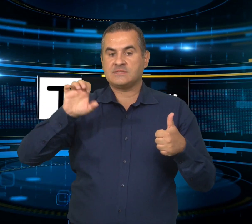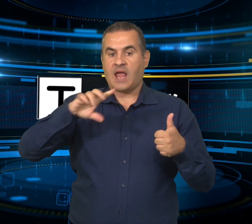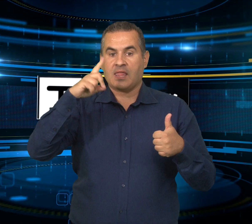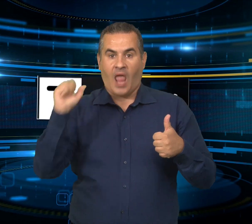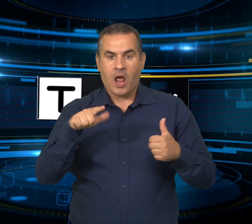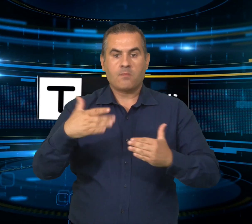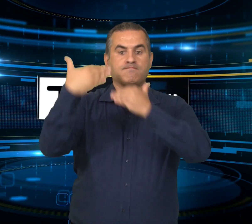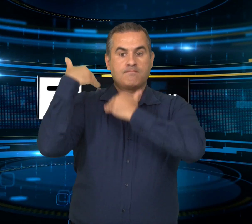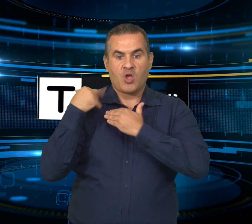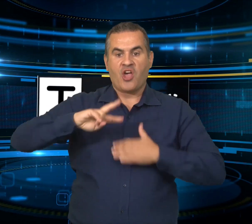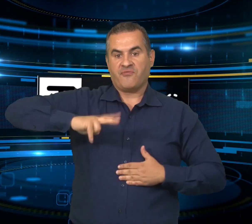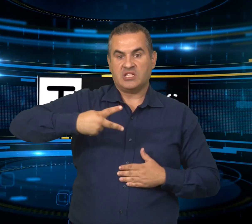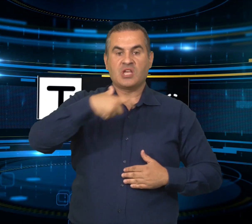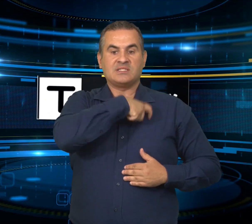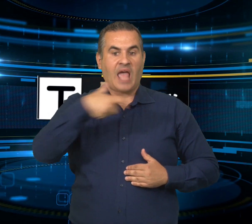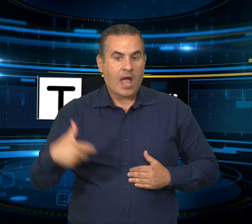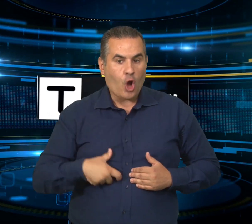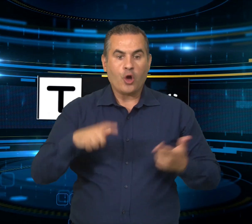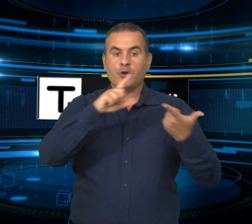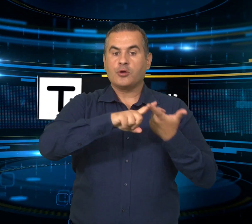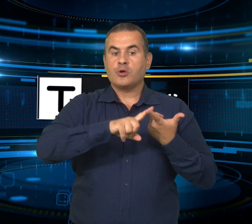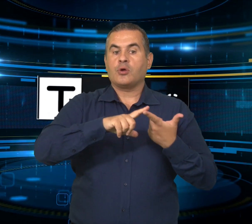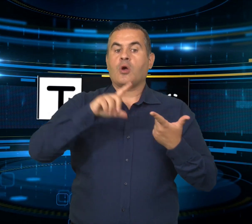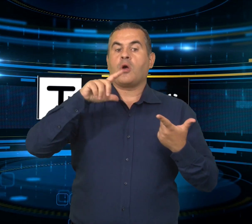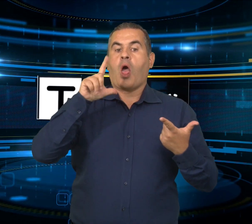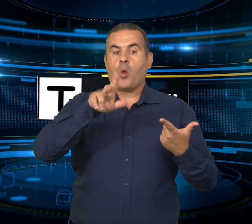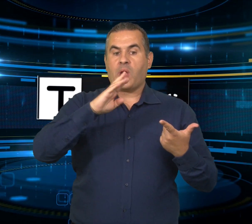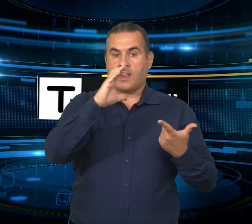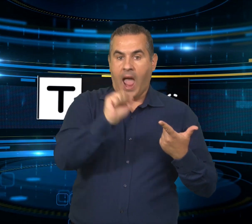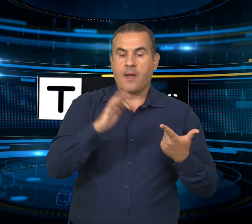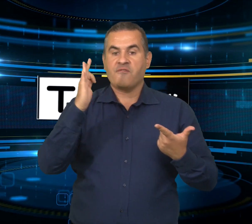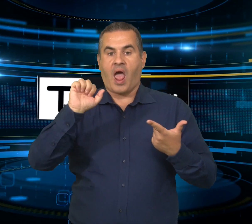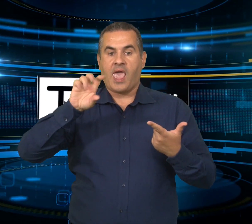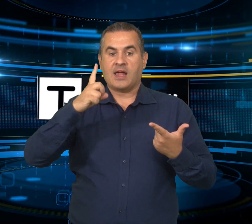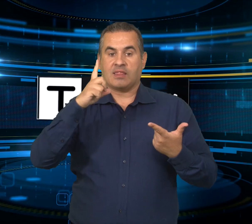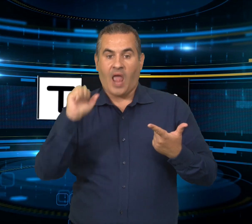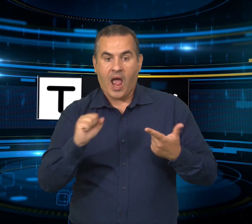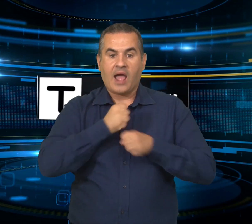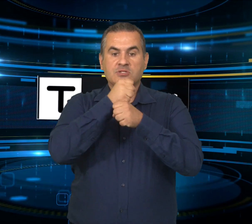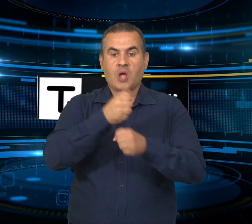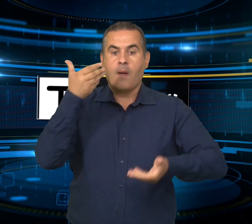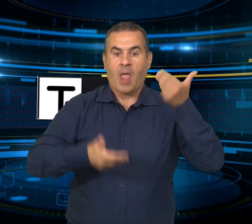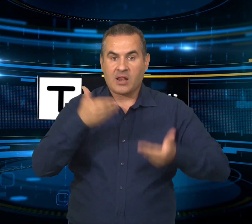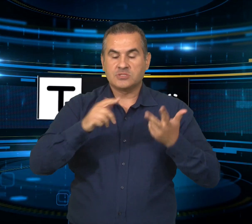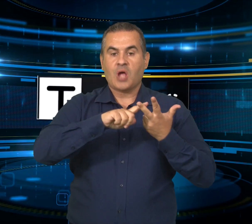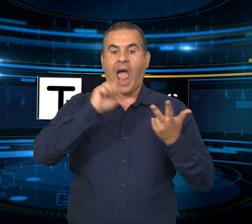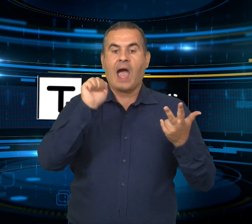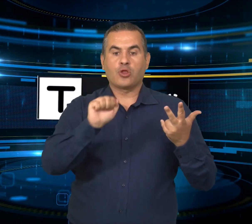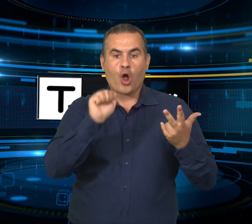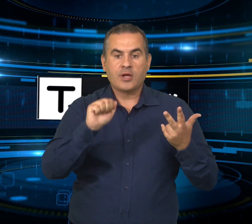di confermare la stessa squadra di governo uscente, ha spiegato il primo cittadino L'esecutivo riparte con l'impegno di dare un'accelerata